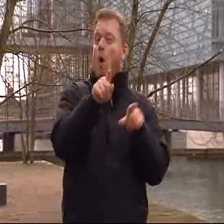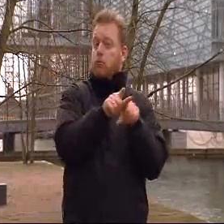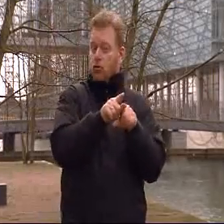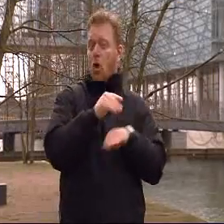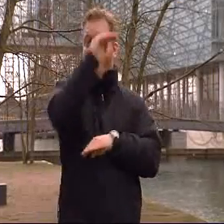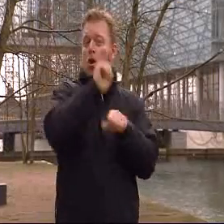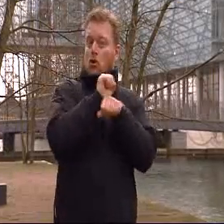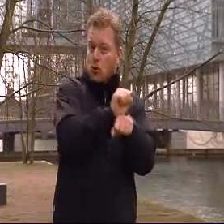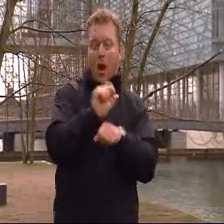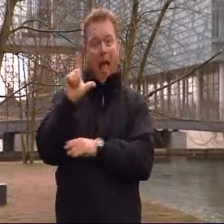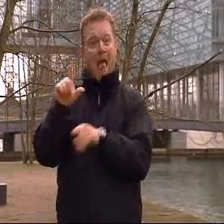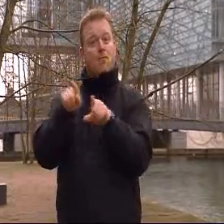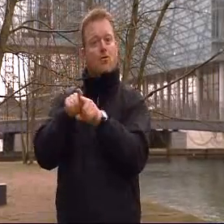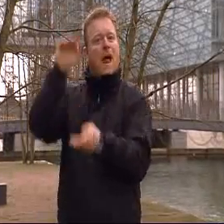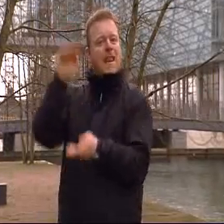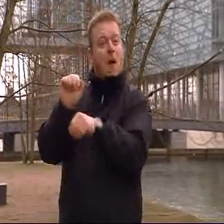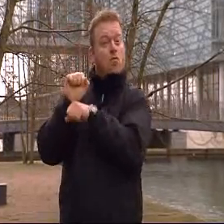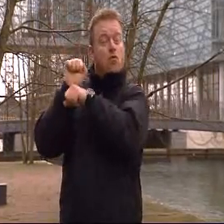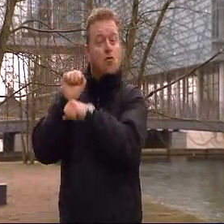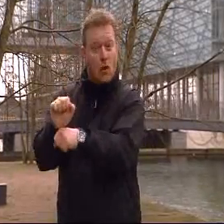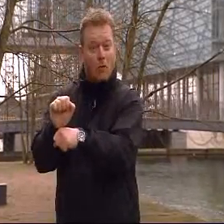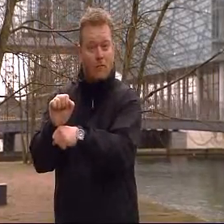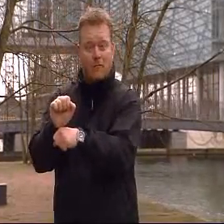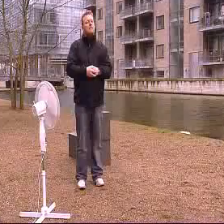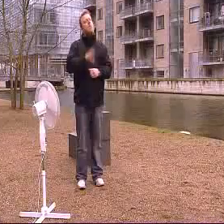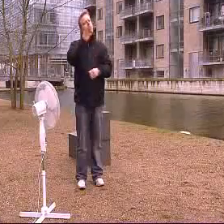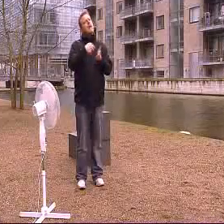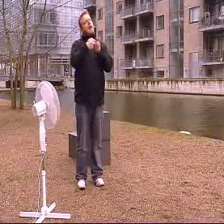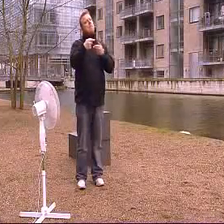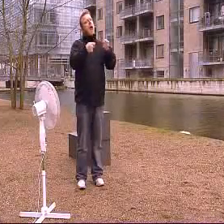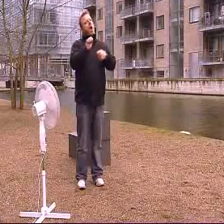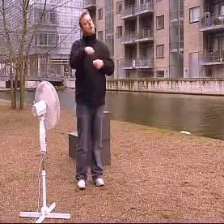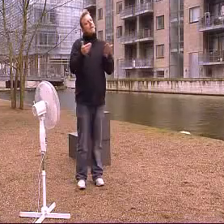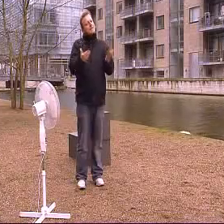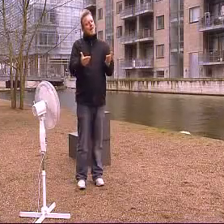betyder højtryk og L betyder lavtryk. Og det er det dagens emne handler om.